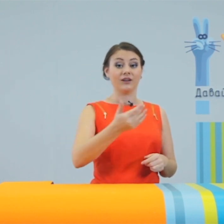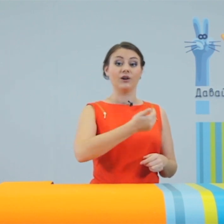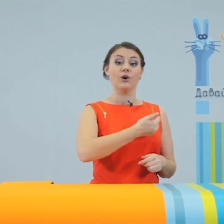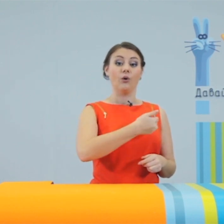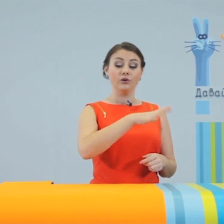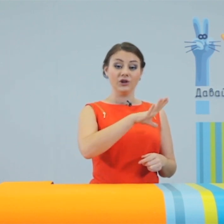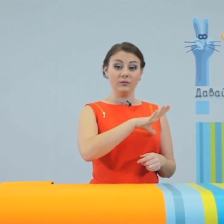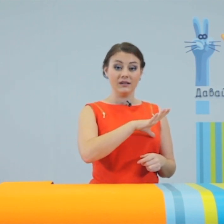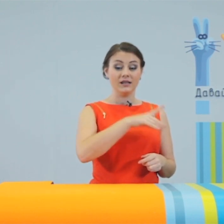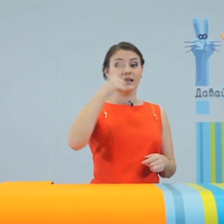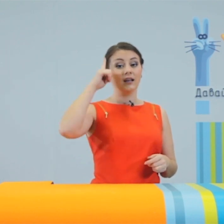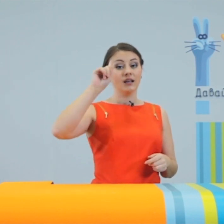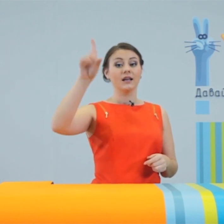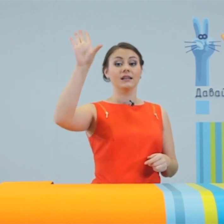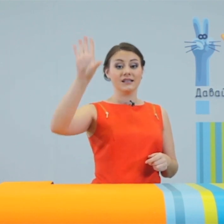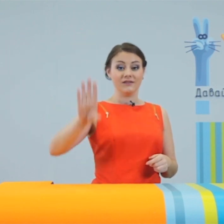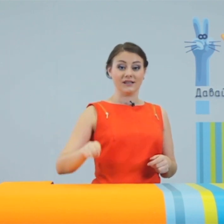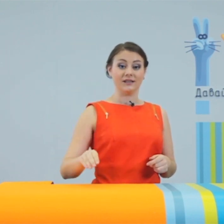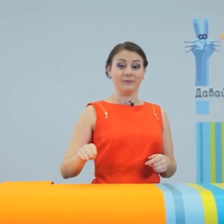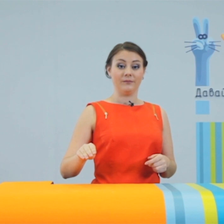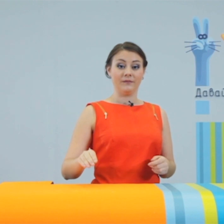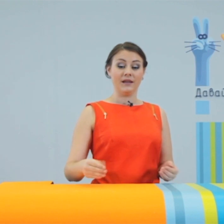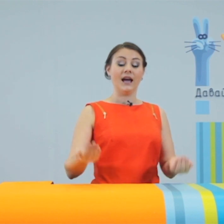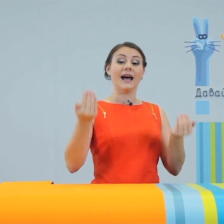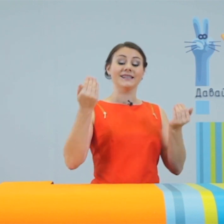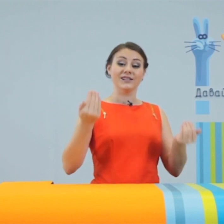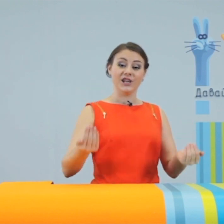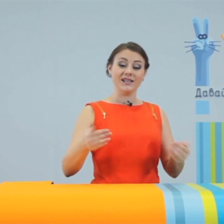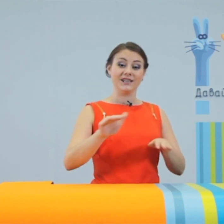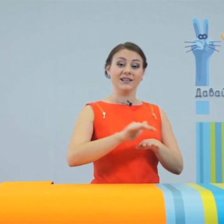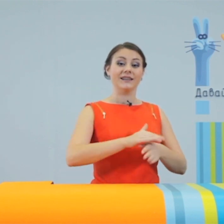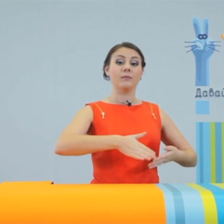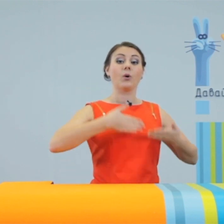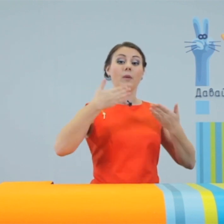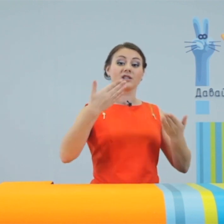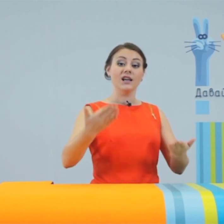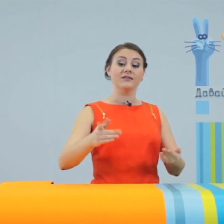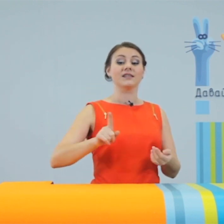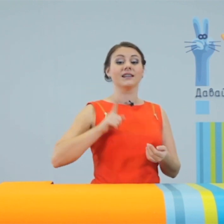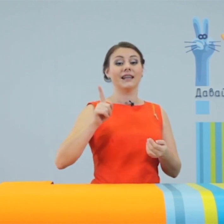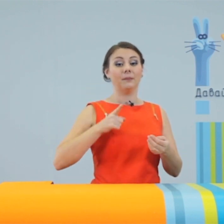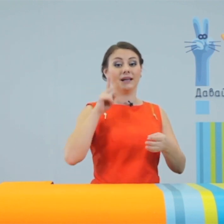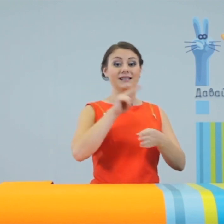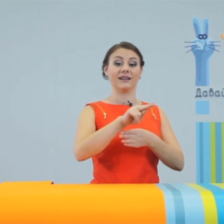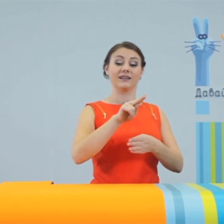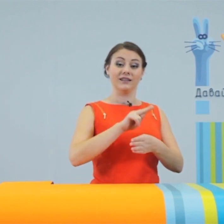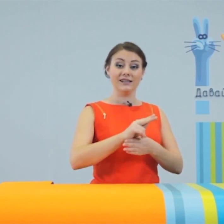хочет быть известным. А сейчас добро пожаловать на мастер-класс